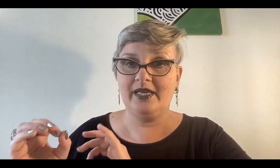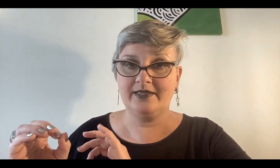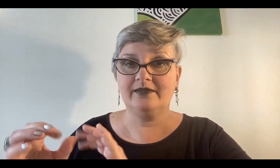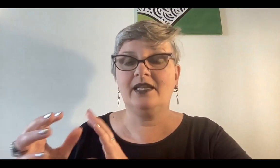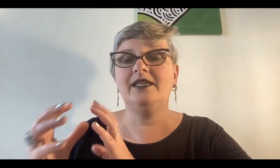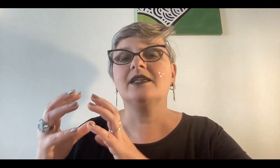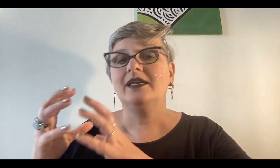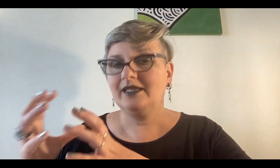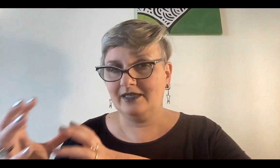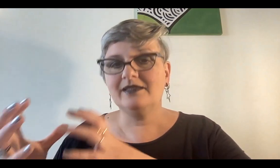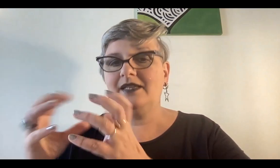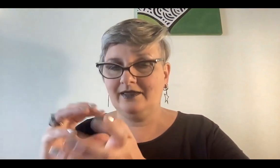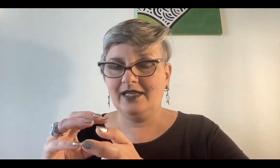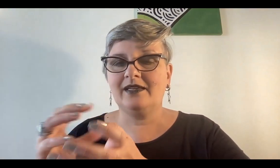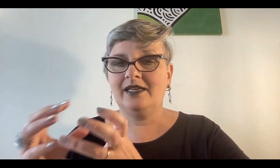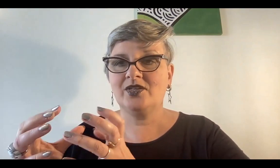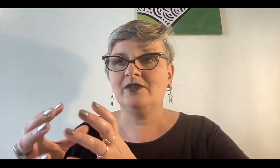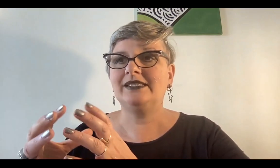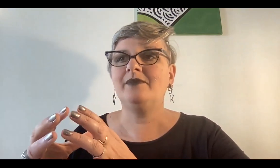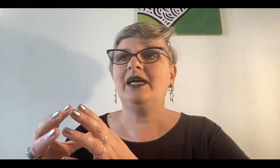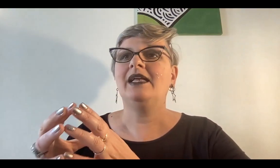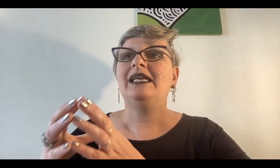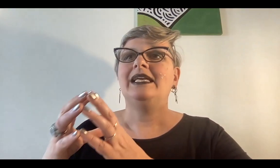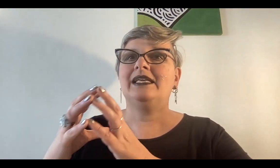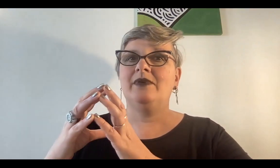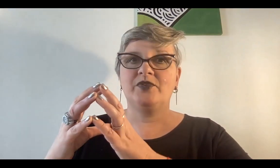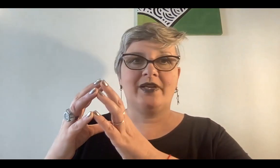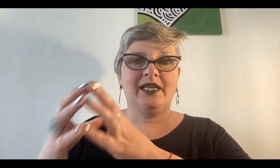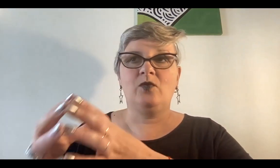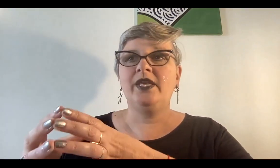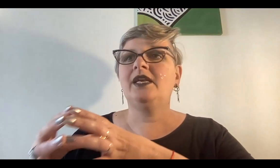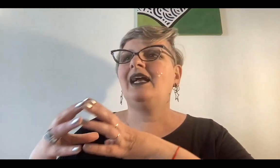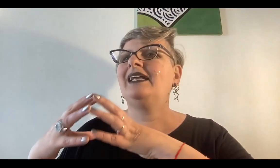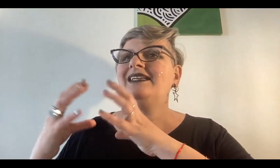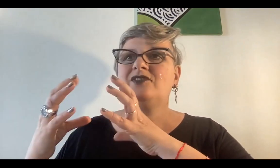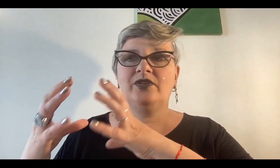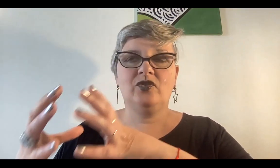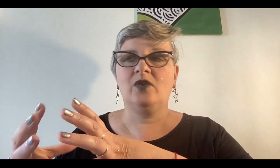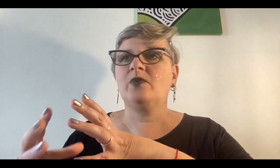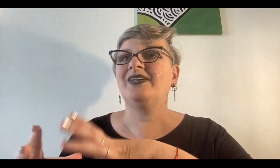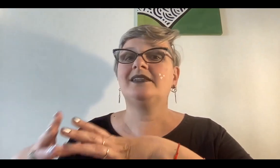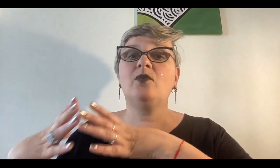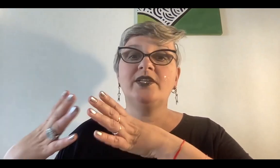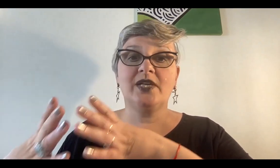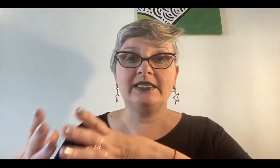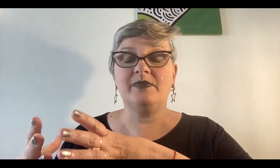viajes astrales que está relacionado al tema que vamos a ver qué es Ouija, qué es todo esto del cuerpo astral, cuáles son las